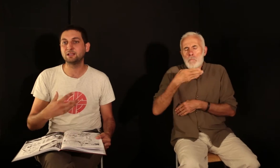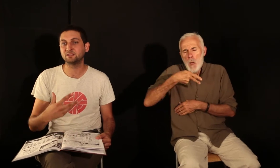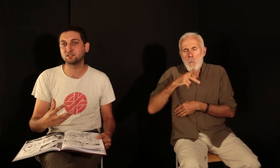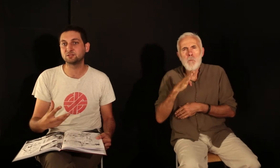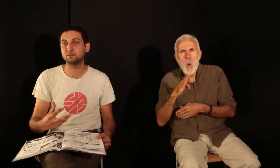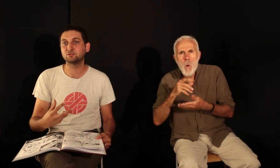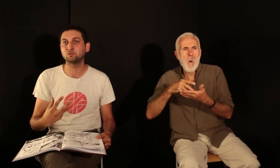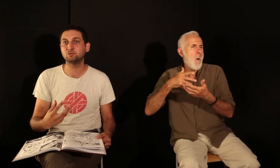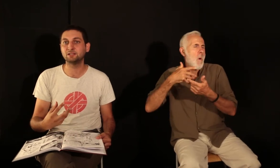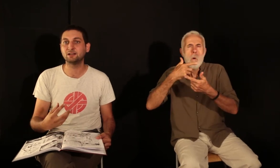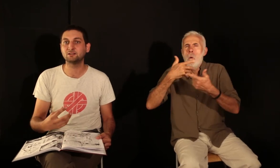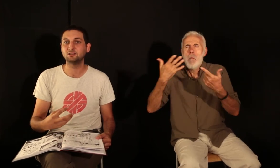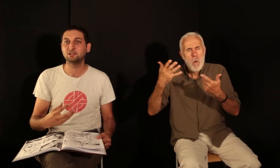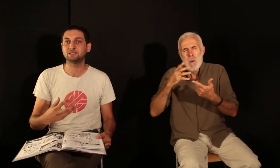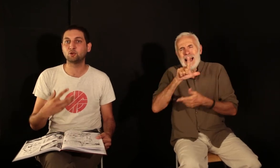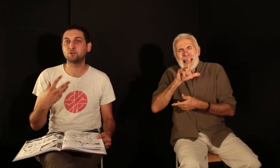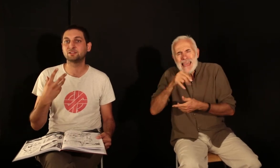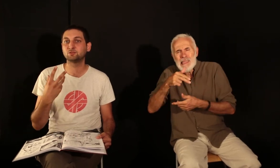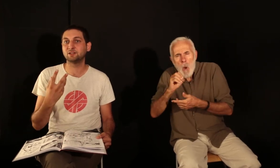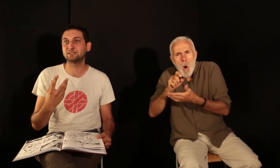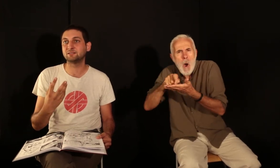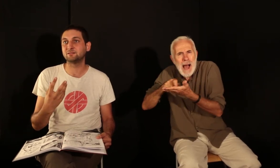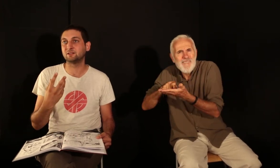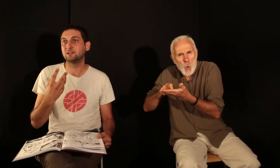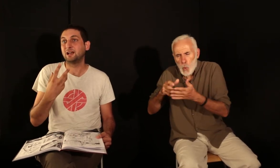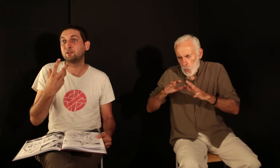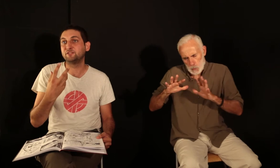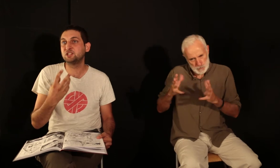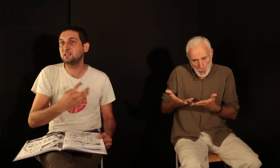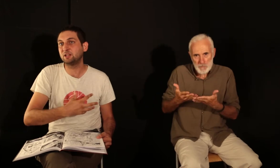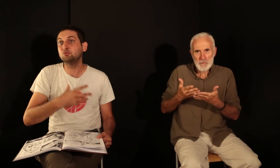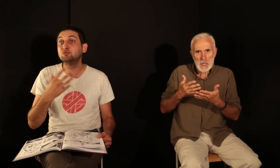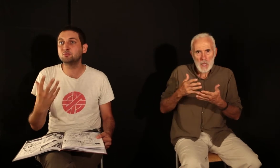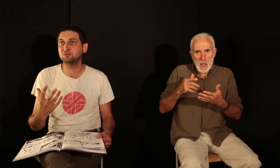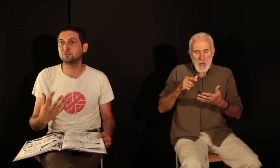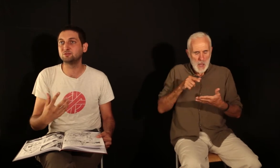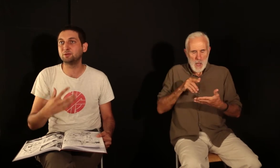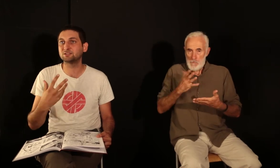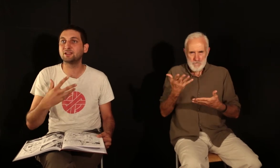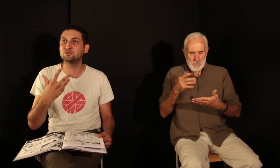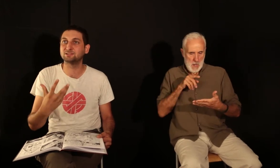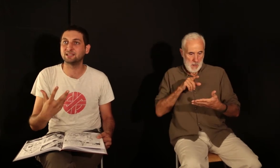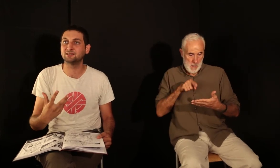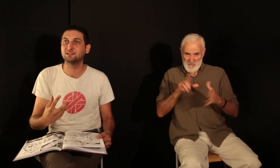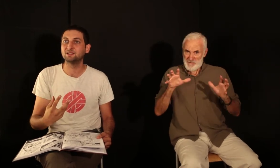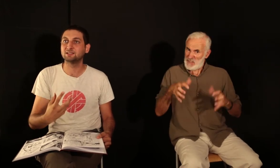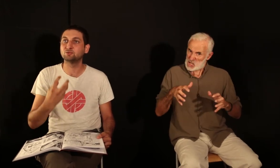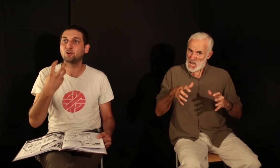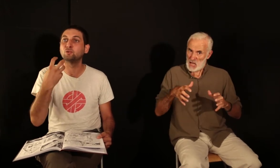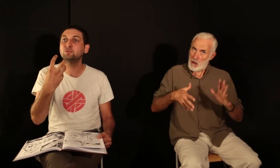il y a un message social, mais surtout, il y a ces représentations à la fois figées et pleines de mouvements, de personnages, de scènes, qui, en une